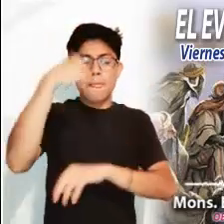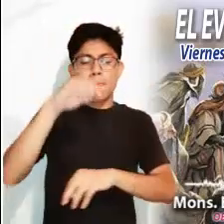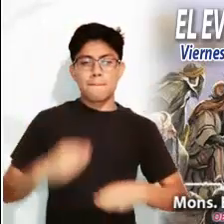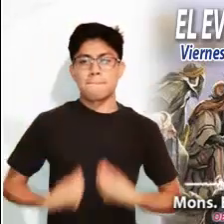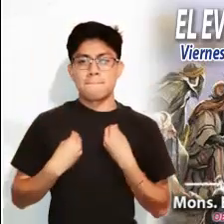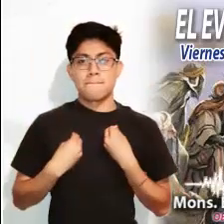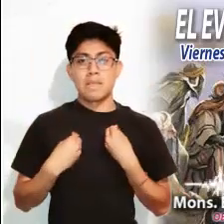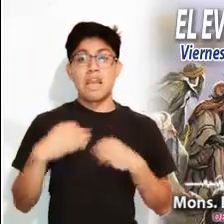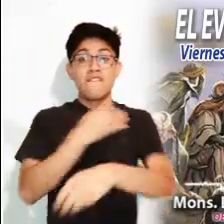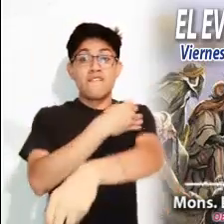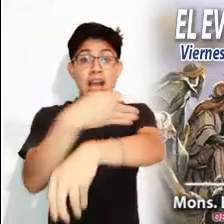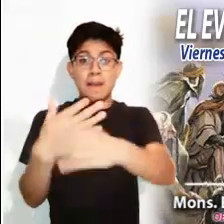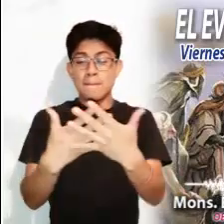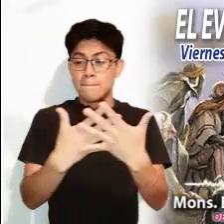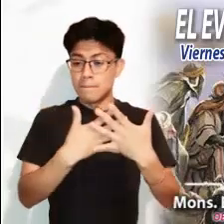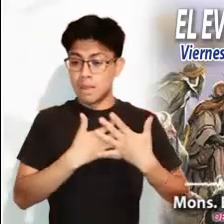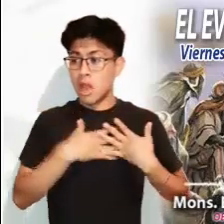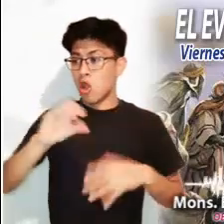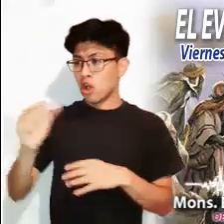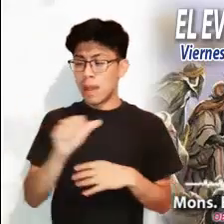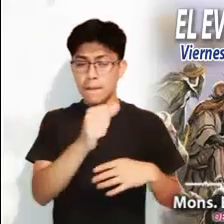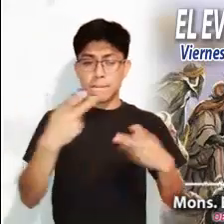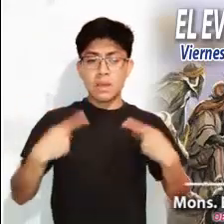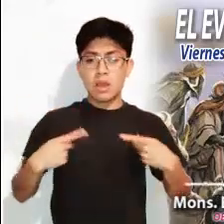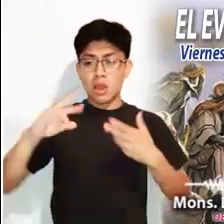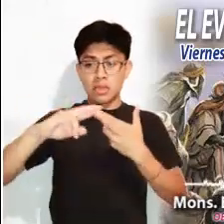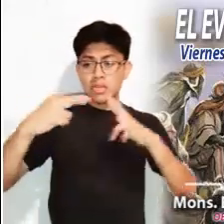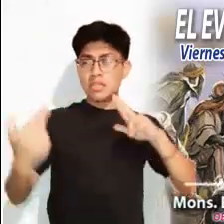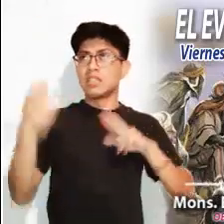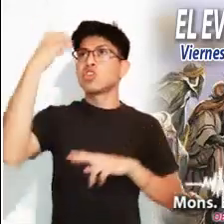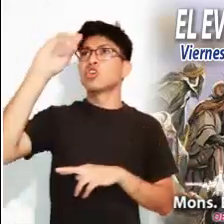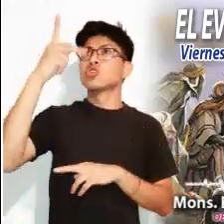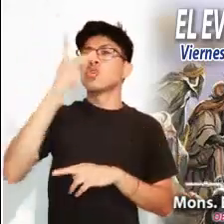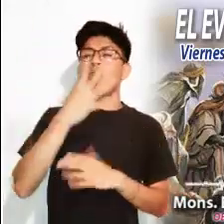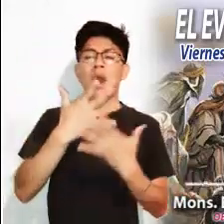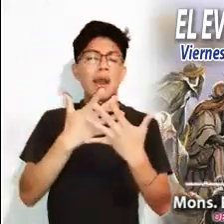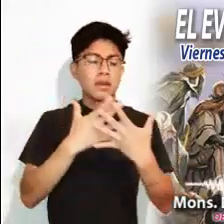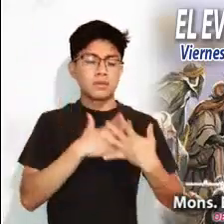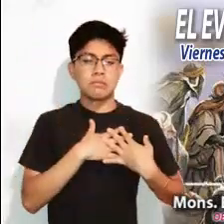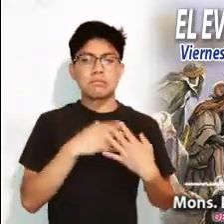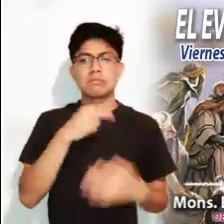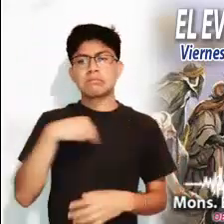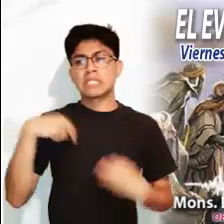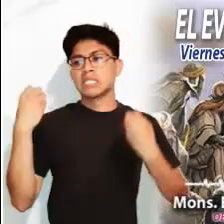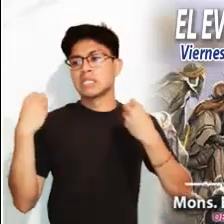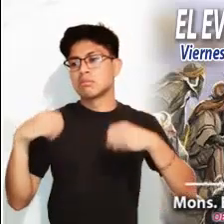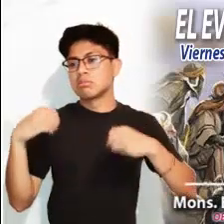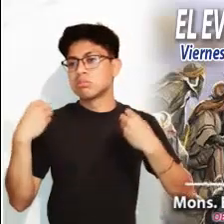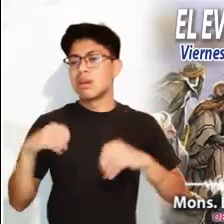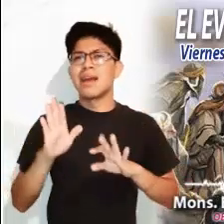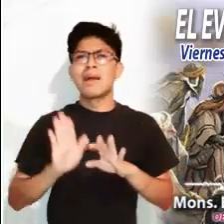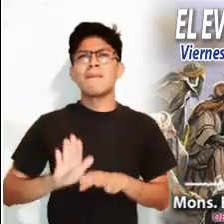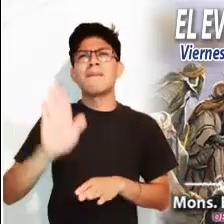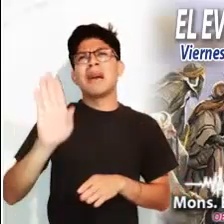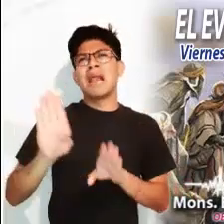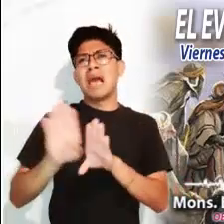tiempo para mirar y descubrir esos pequeños detalles que son lo más importante de la vida. El amor a la familia, la